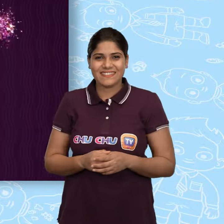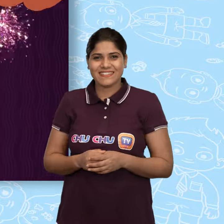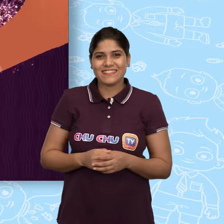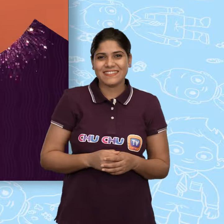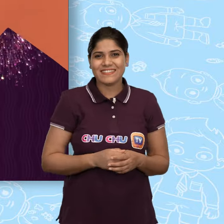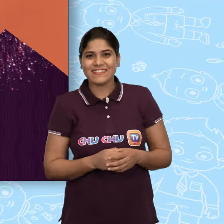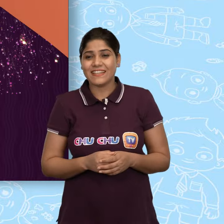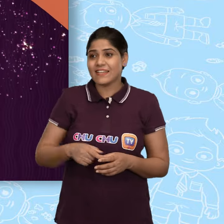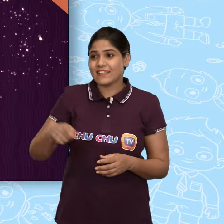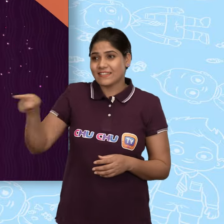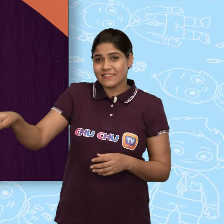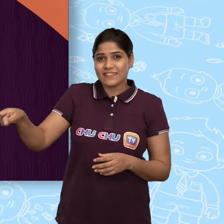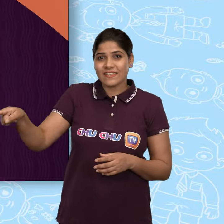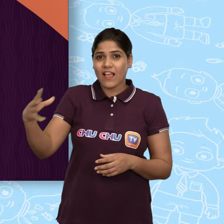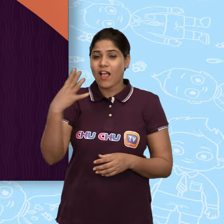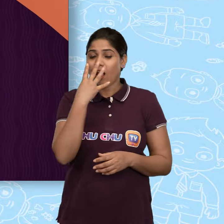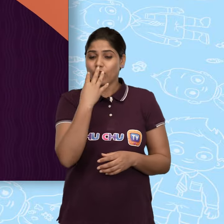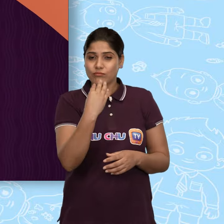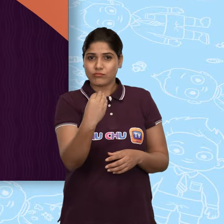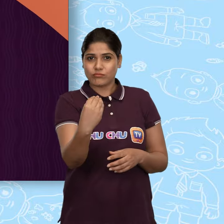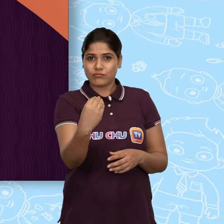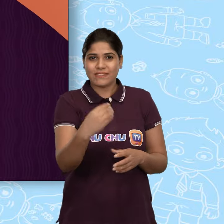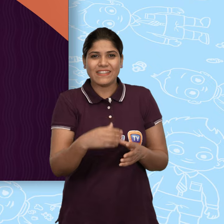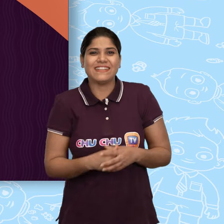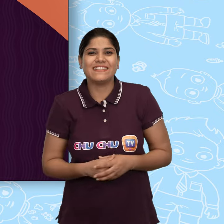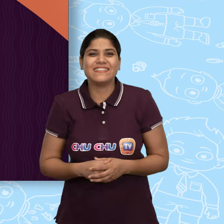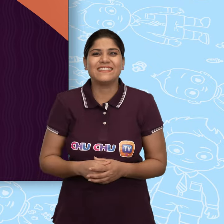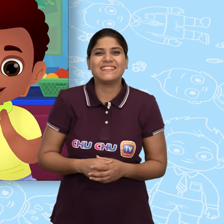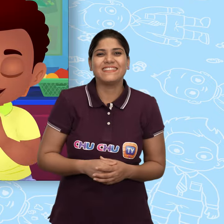ये है एक लोम्री ये